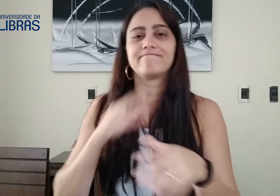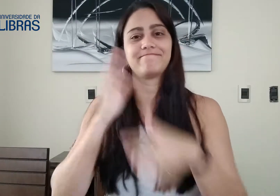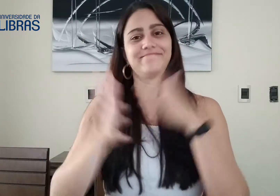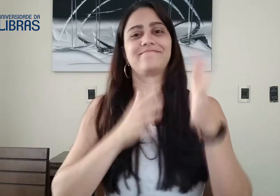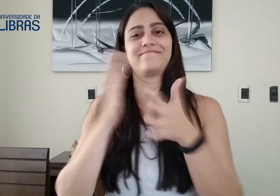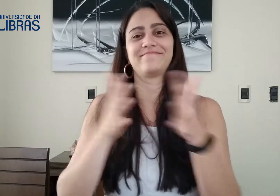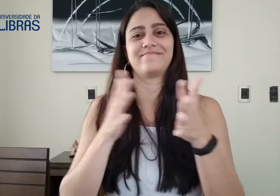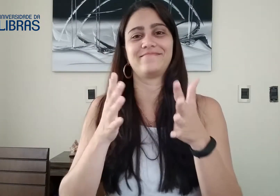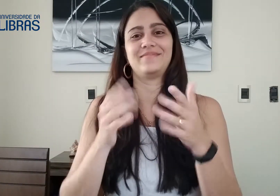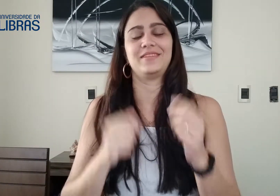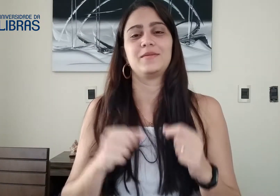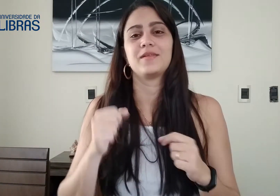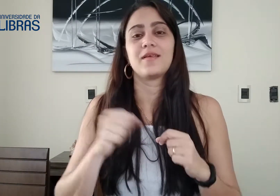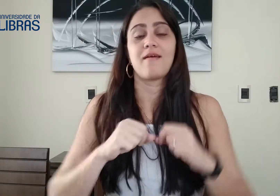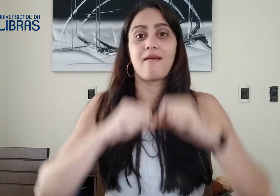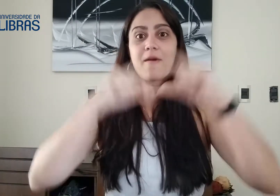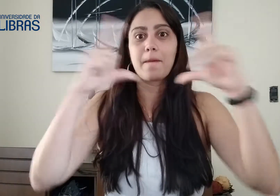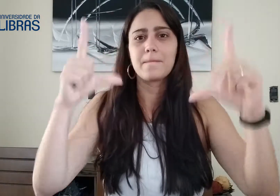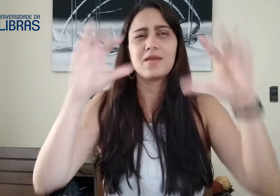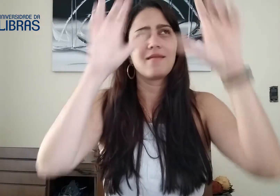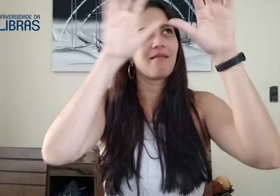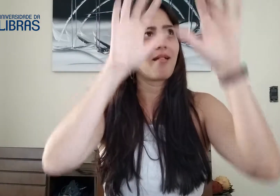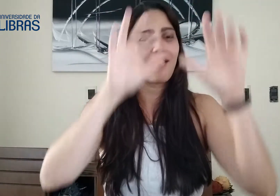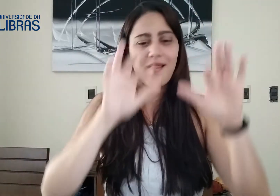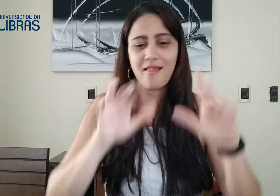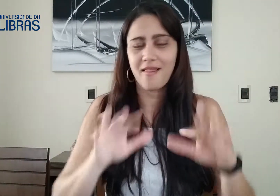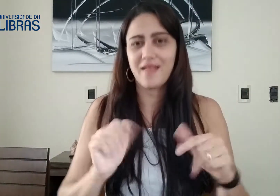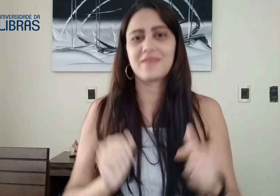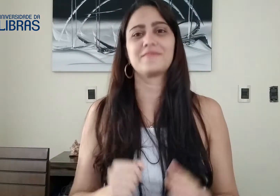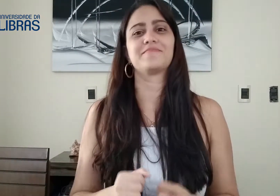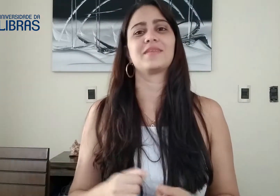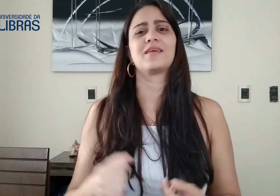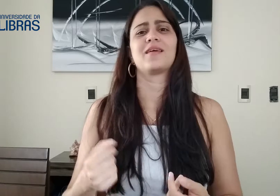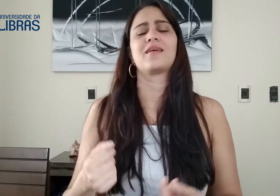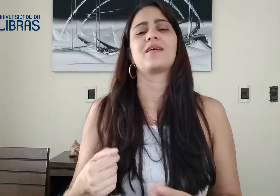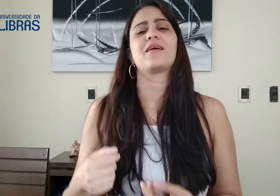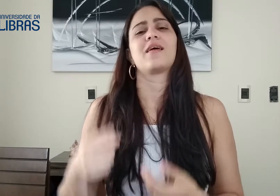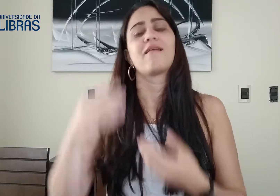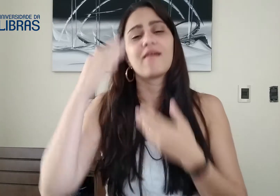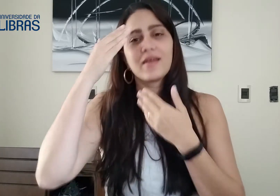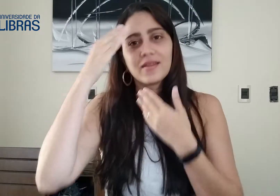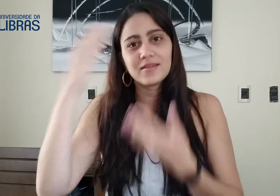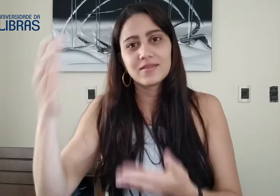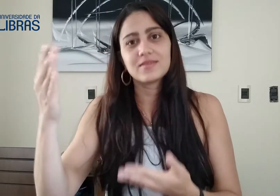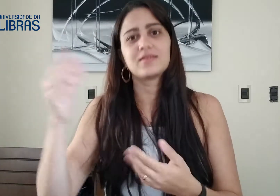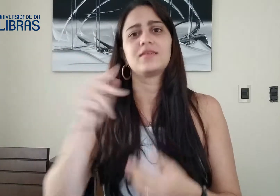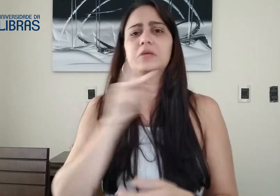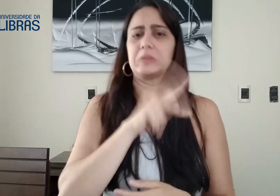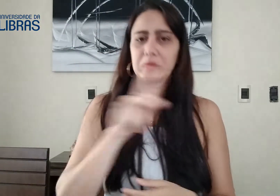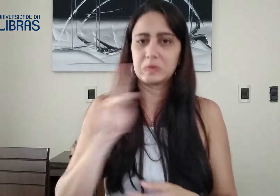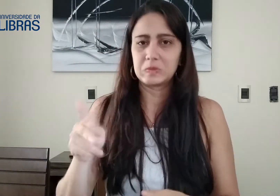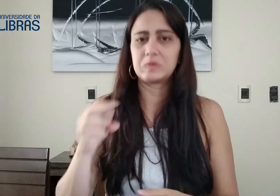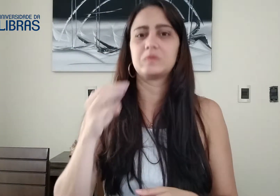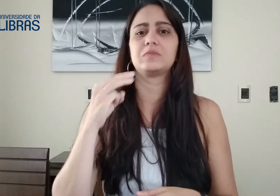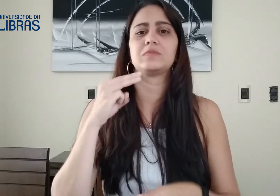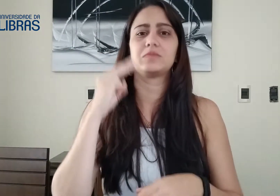pessoas também que estão assistindo a Semana da Libras. Quando eu abri, que vi os comentários, nossa,